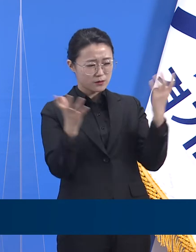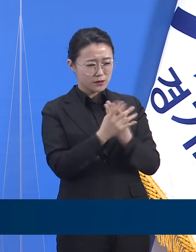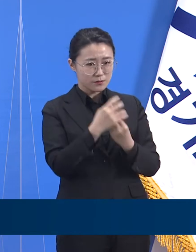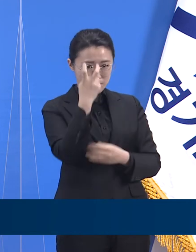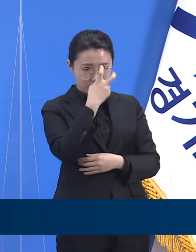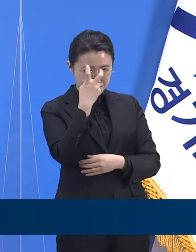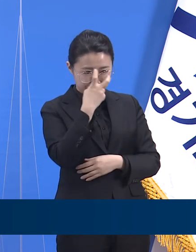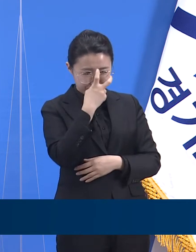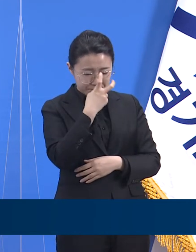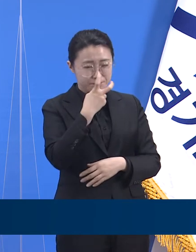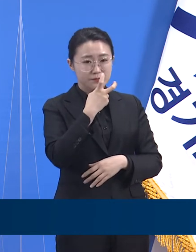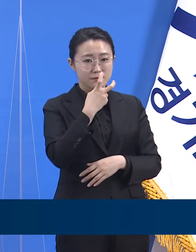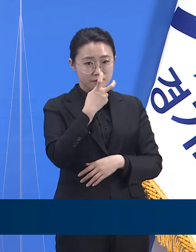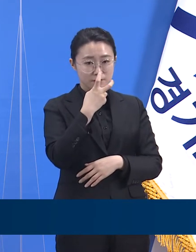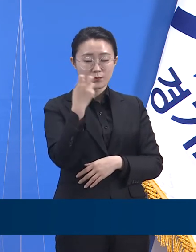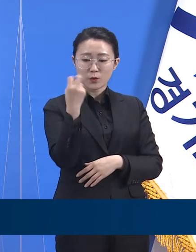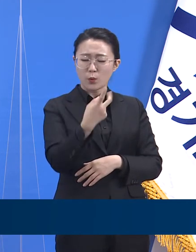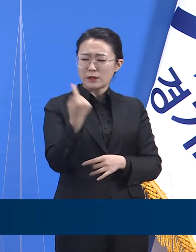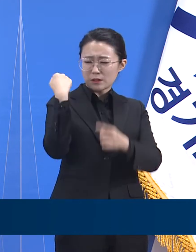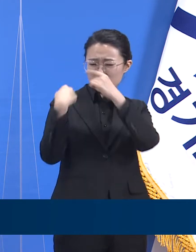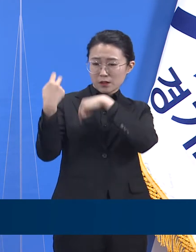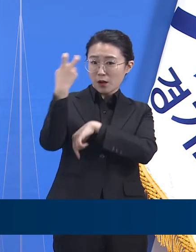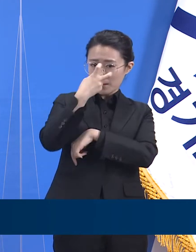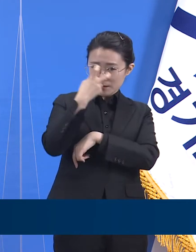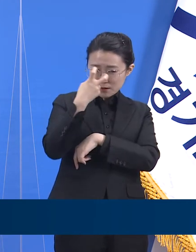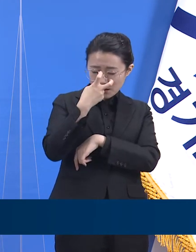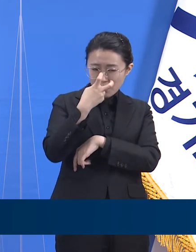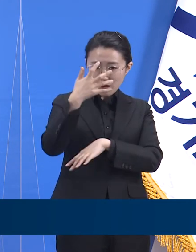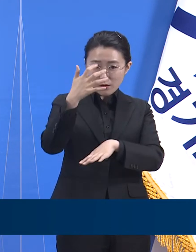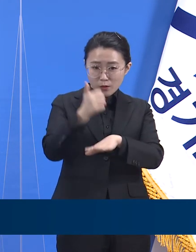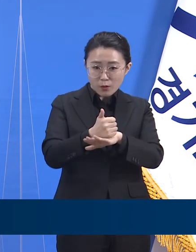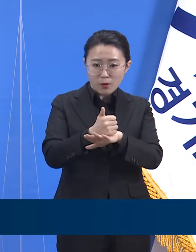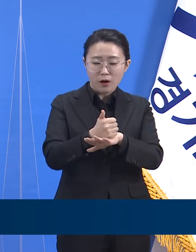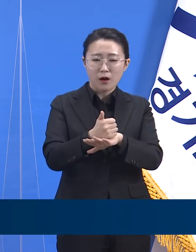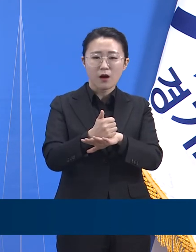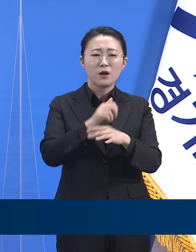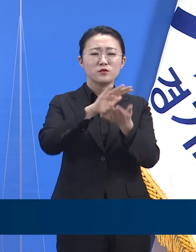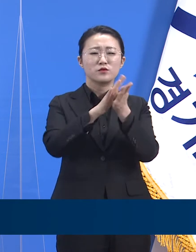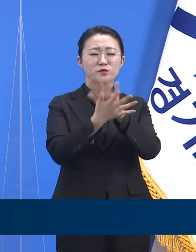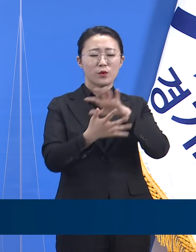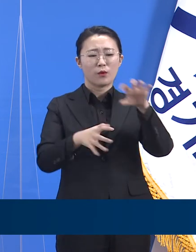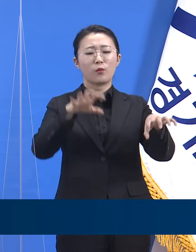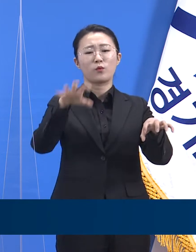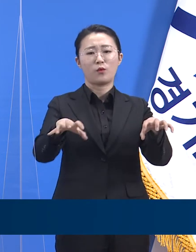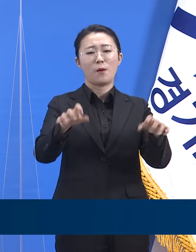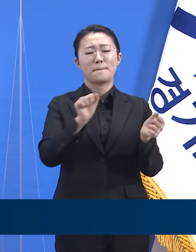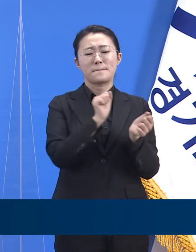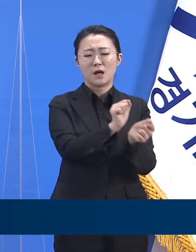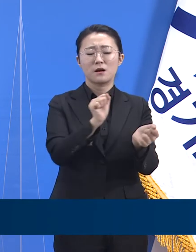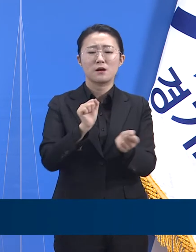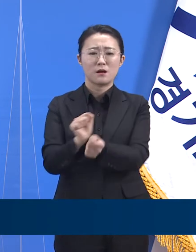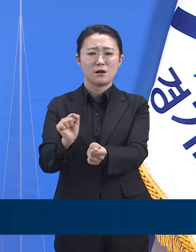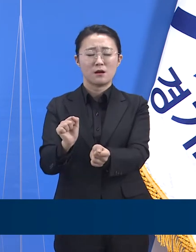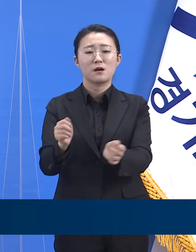역학조사들을 진행하면서 유치원 2개소로 감염이 확산되었음을 확인했습니다.